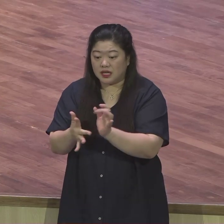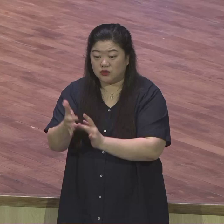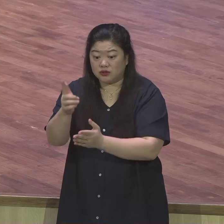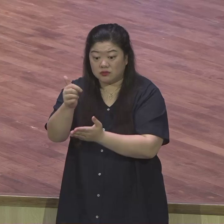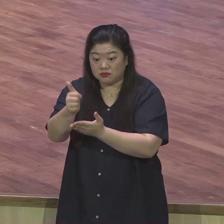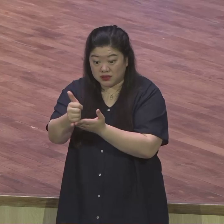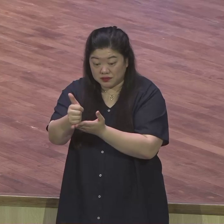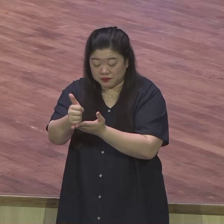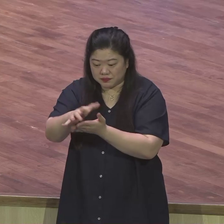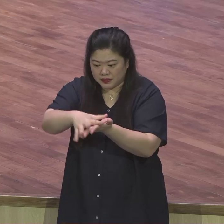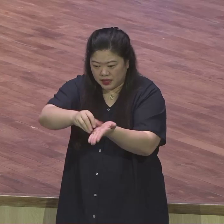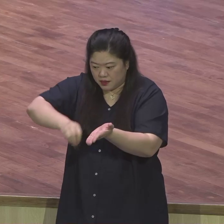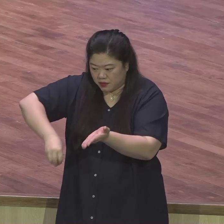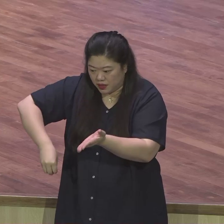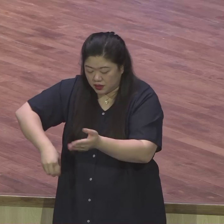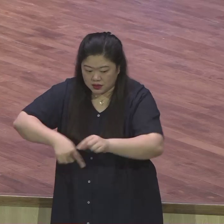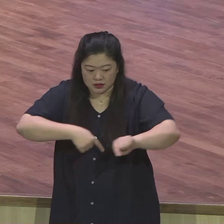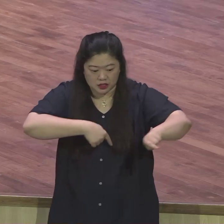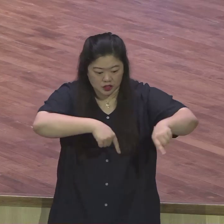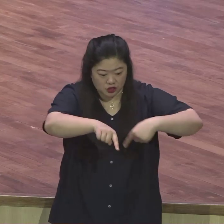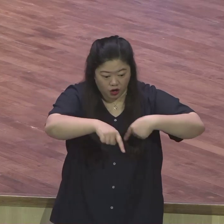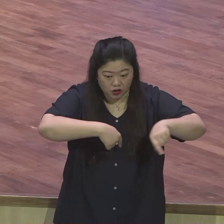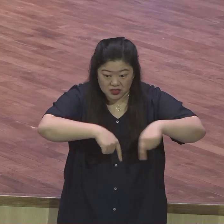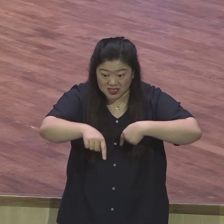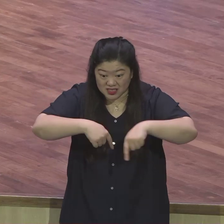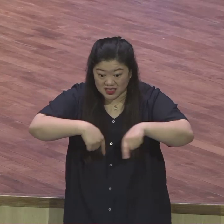없으니까 정치 이야기합니까? 보고 말할 시간도 없는데